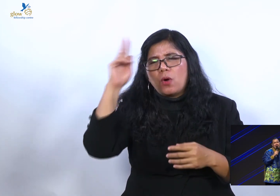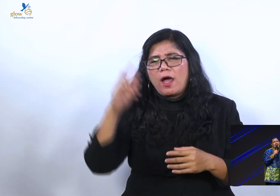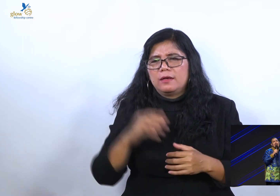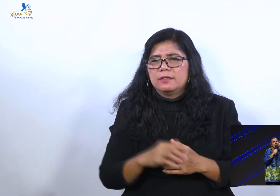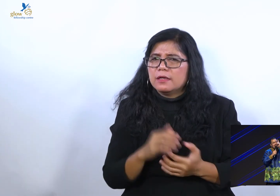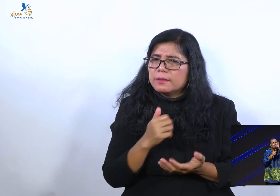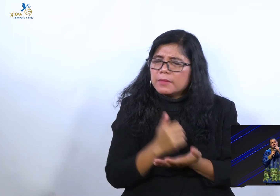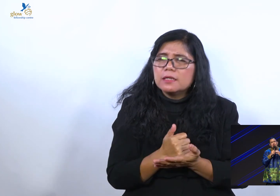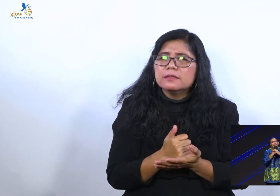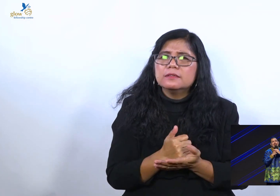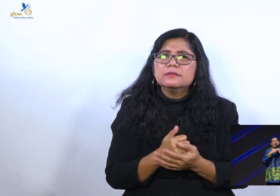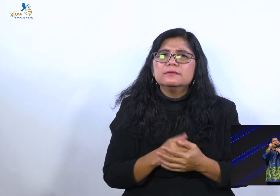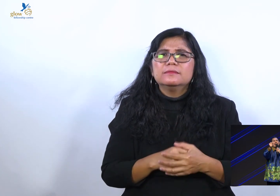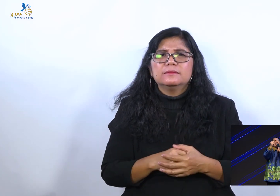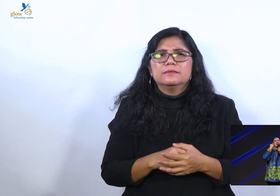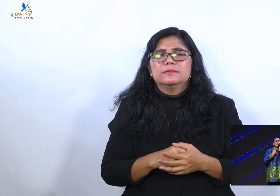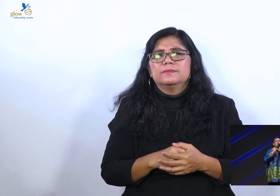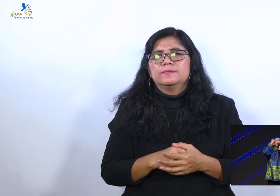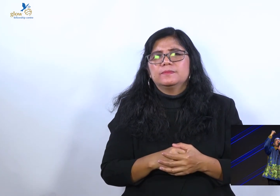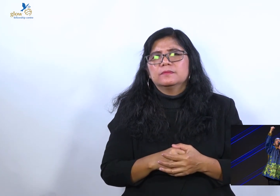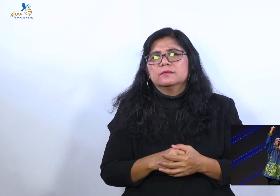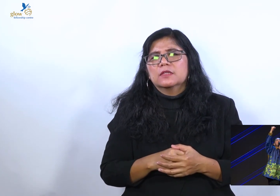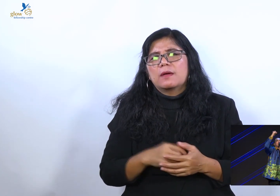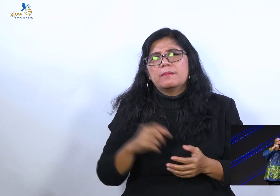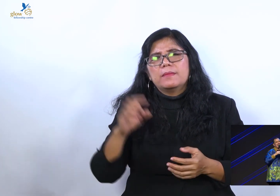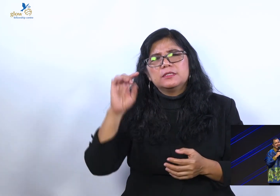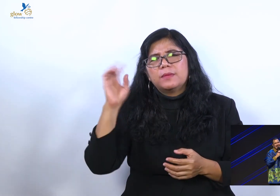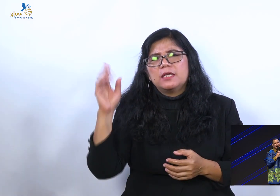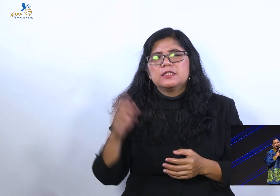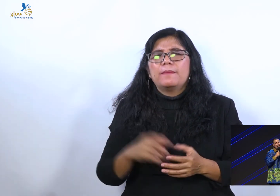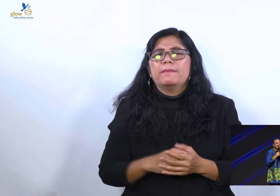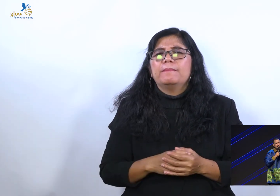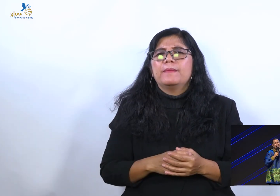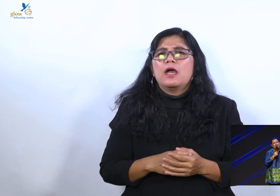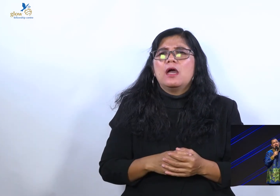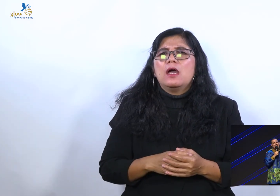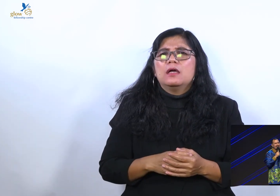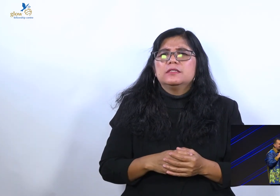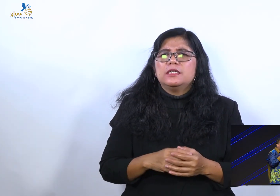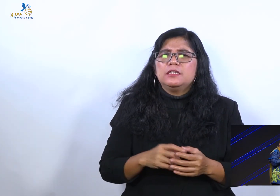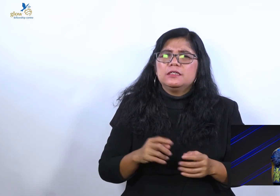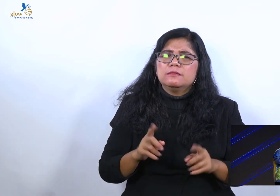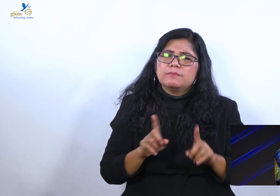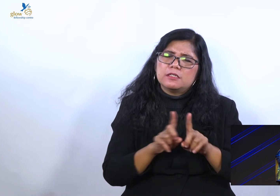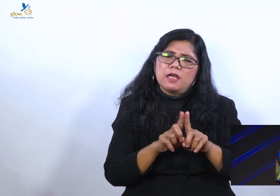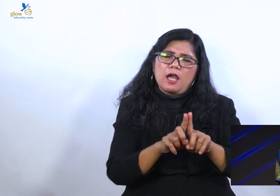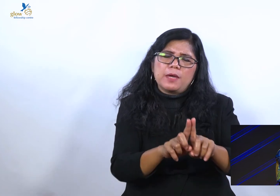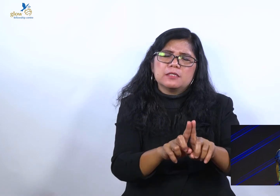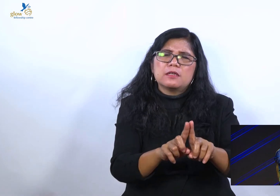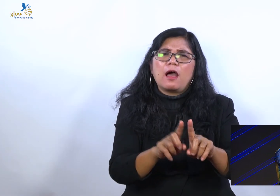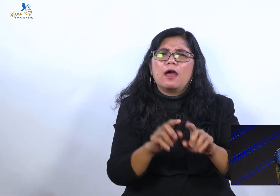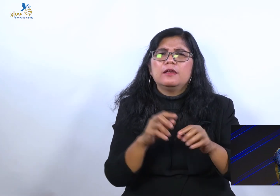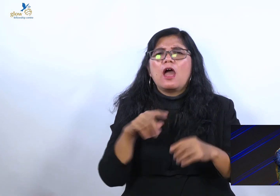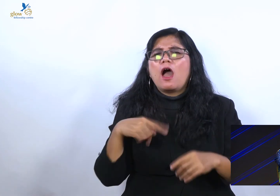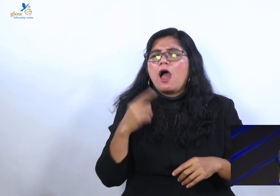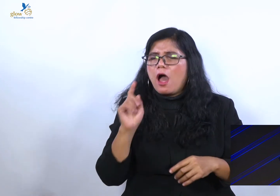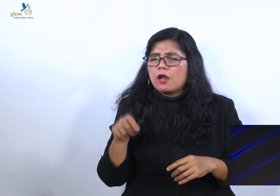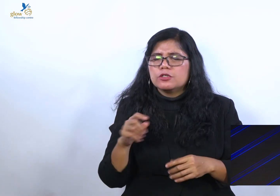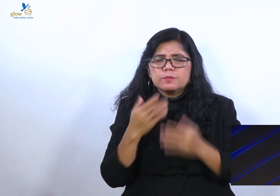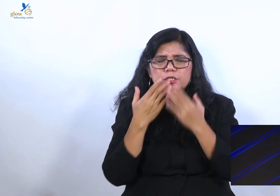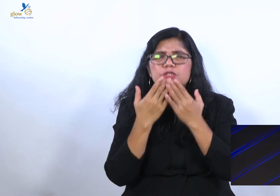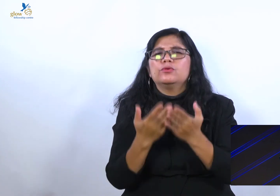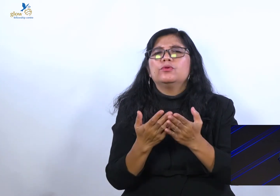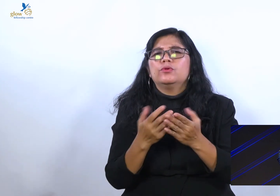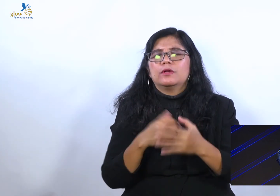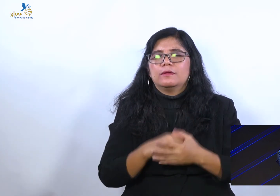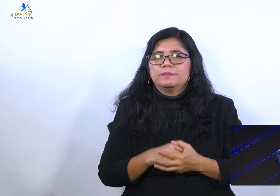dalam hidupnya. Ini yang saya mau bilang. Karena sang suami bersyukur akan kasih Allah. Sehingga dia berkata, biarkan istriku dengan segala kelemahan